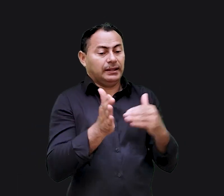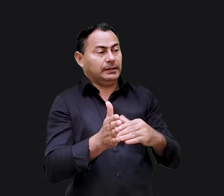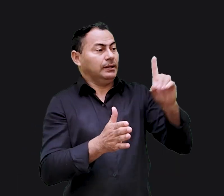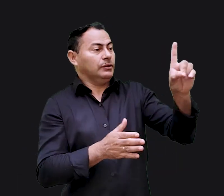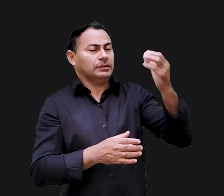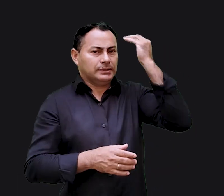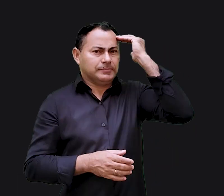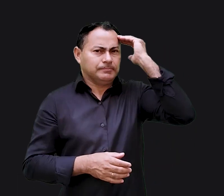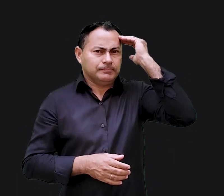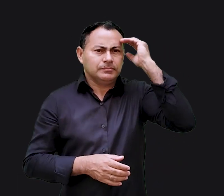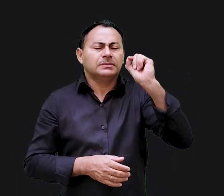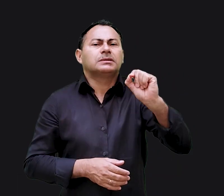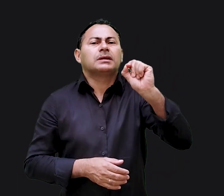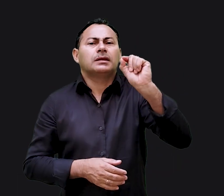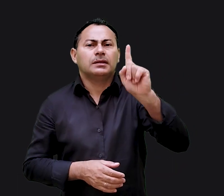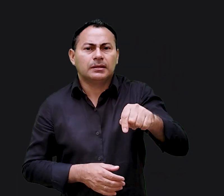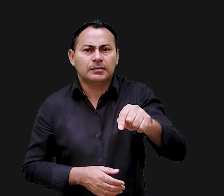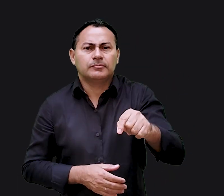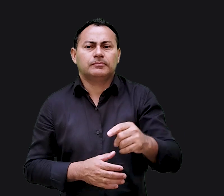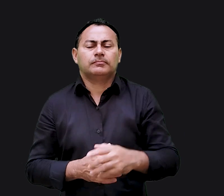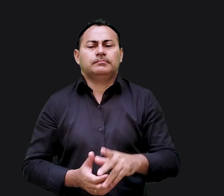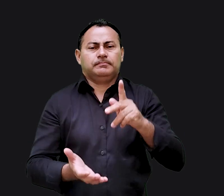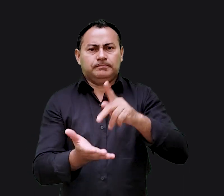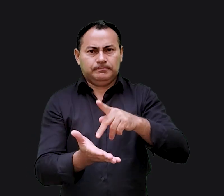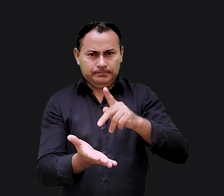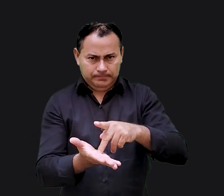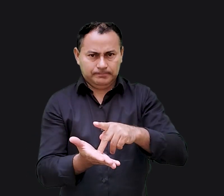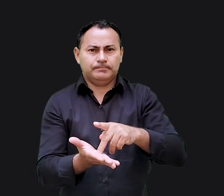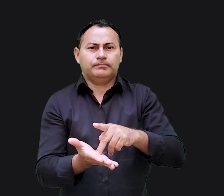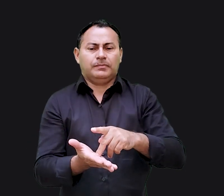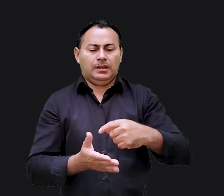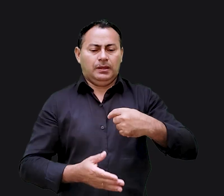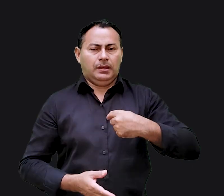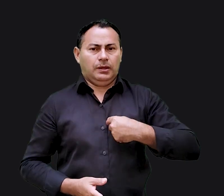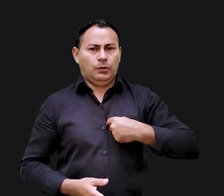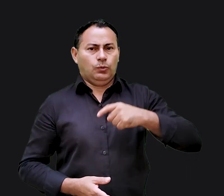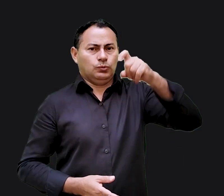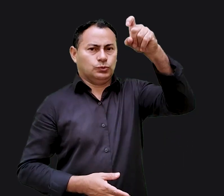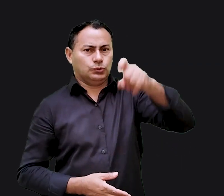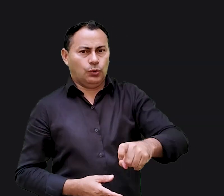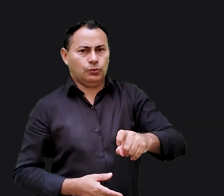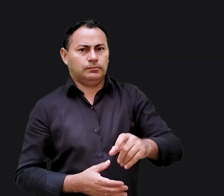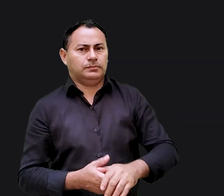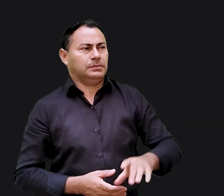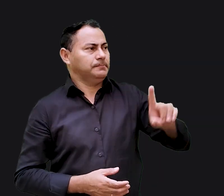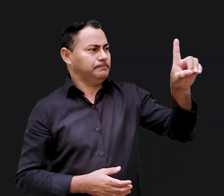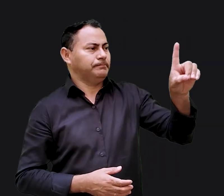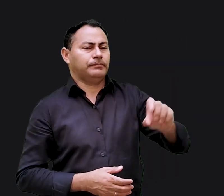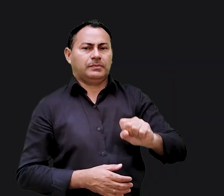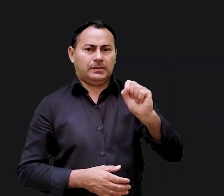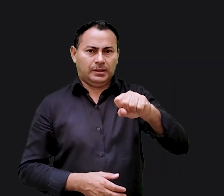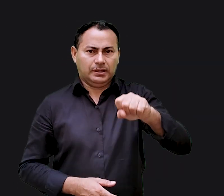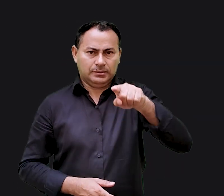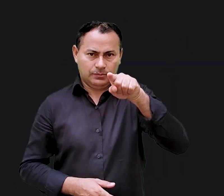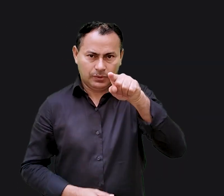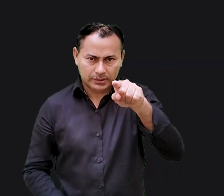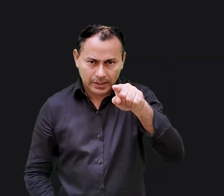a mim e entender a essência de quem realmente eu sou. É assim que